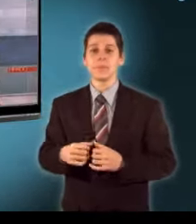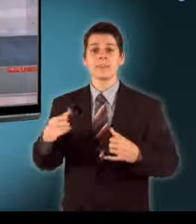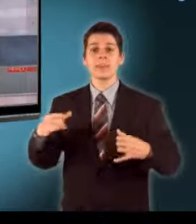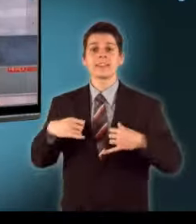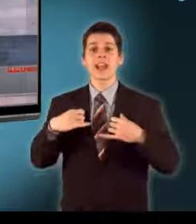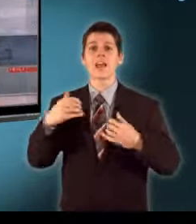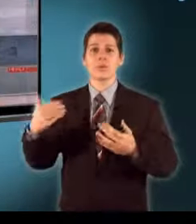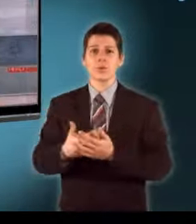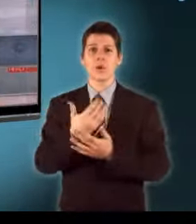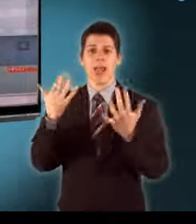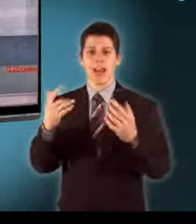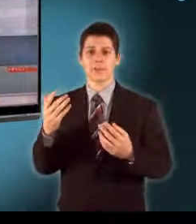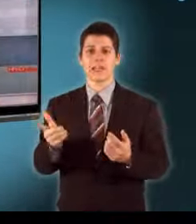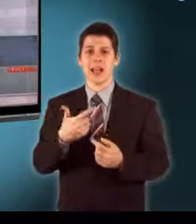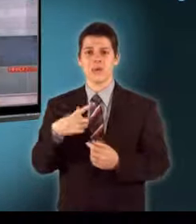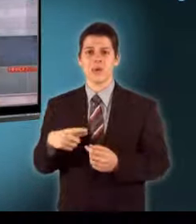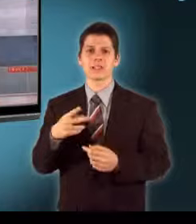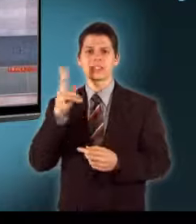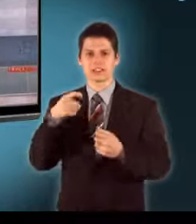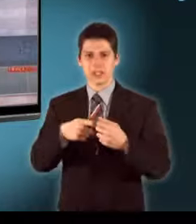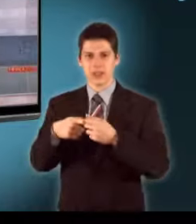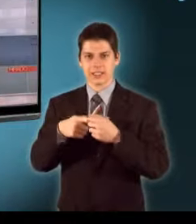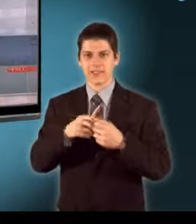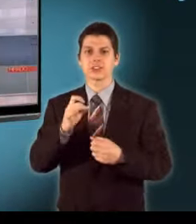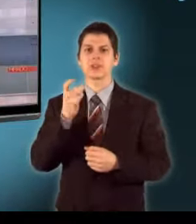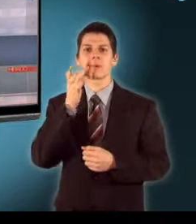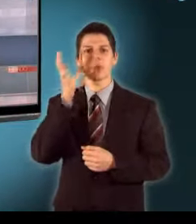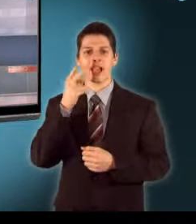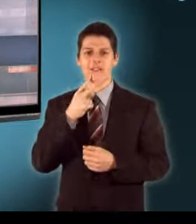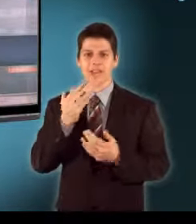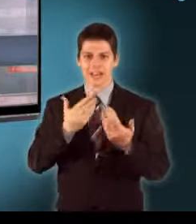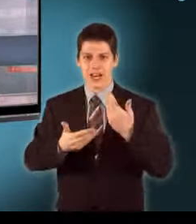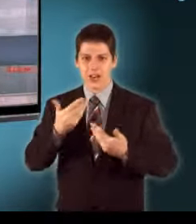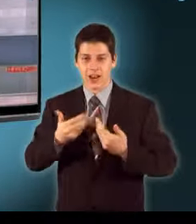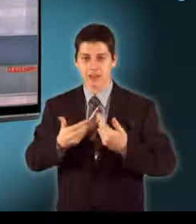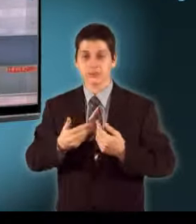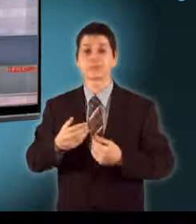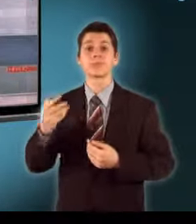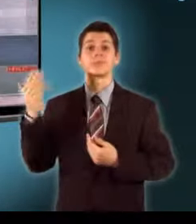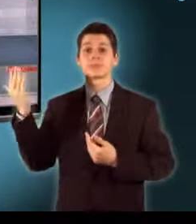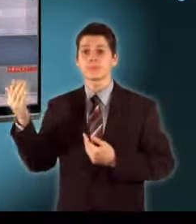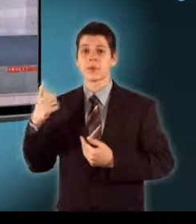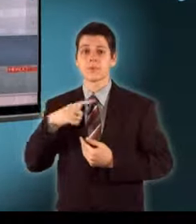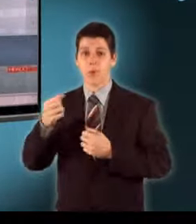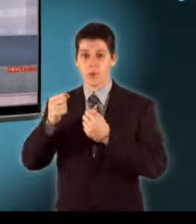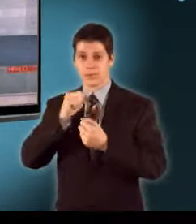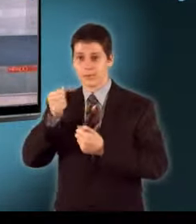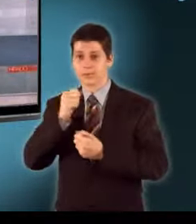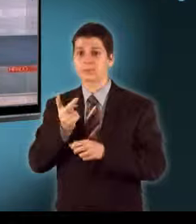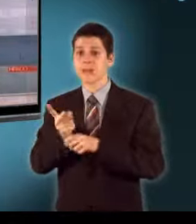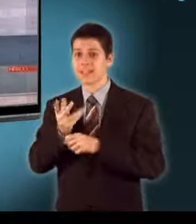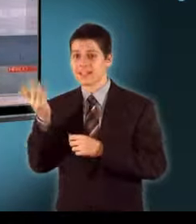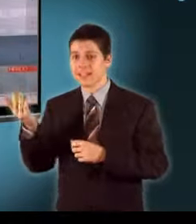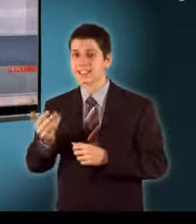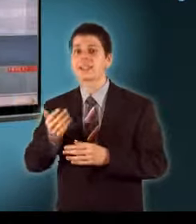Dél előtt ismét eredménytelenül ért véget a szakszervezetek És a BKV közötti tárgyalás Ott volt a helyszínen kolléganőn Balóg Judit is